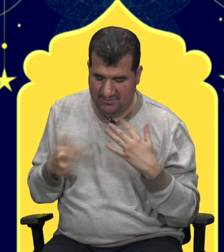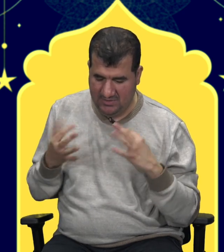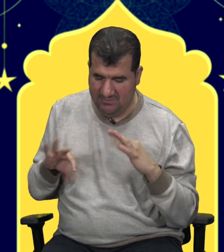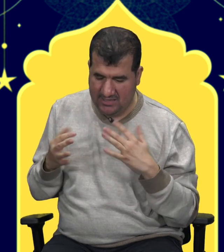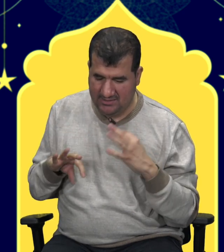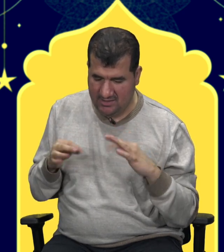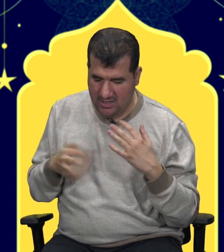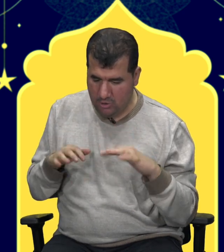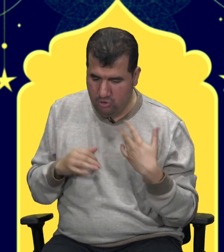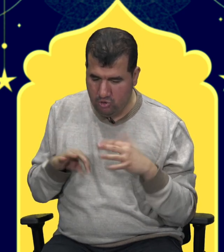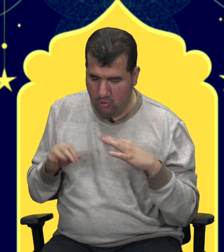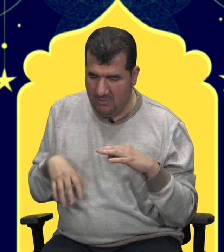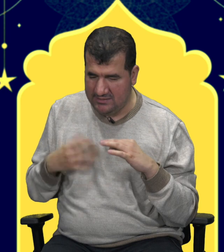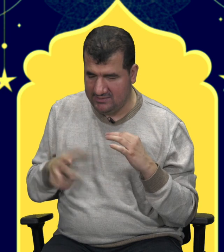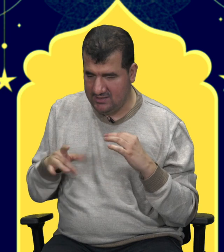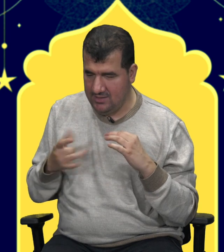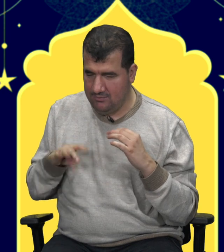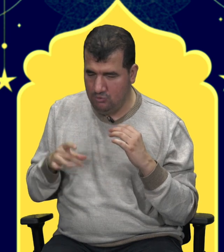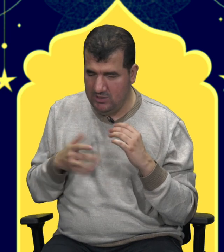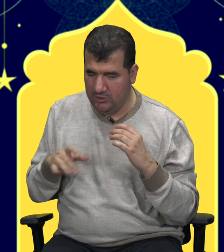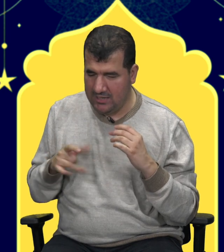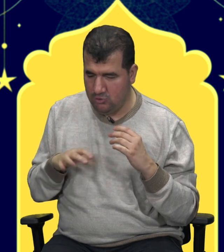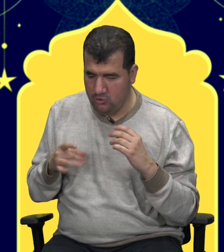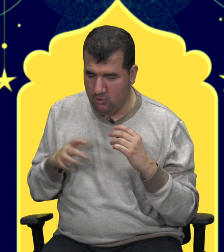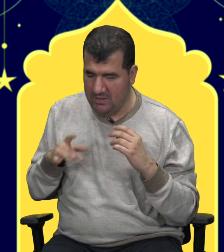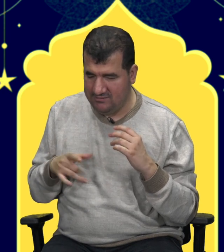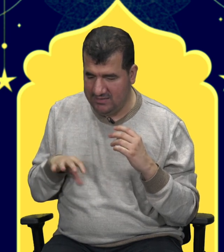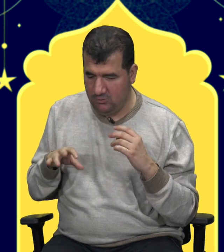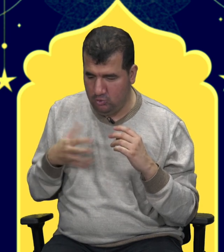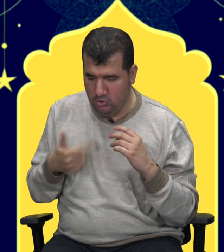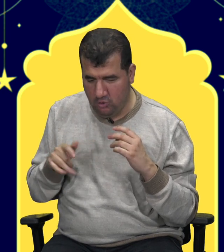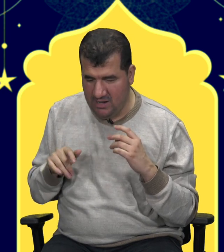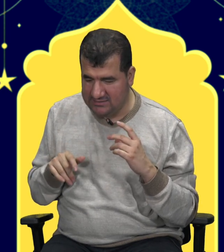ibadet cüz okumaktır. Mühim olan cüz okumak değil, düz okumaktır.